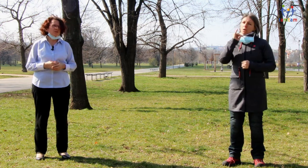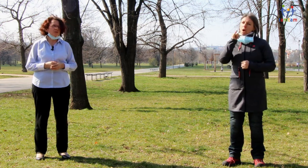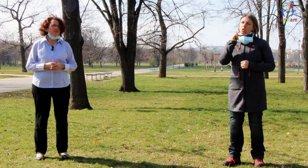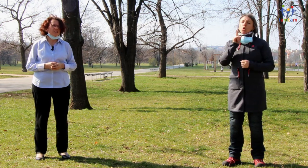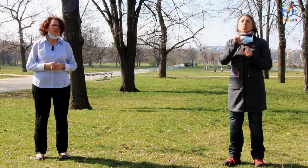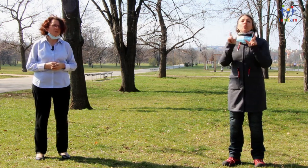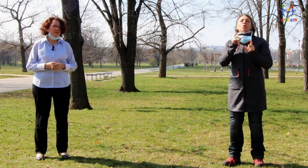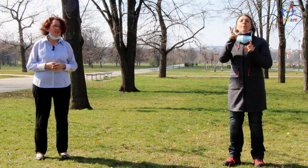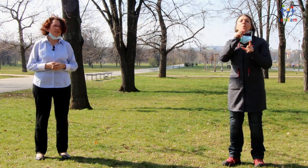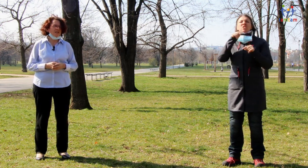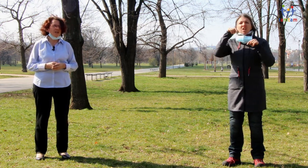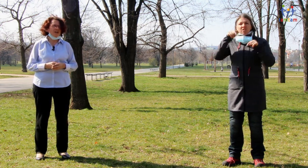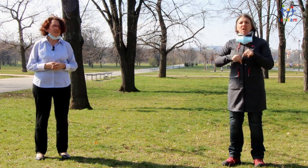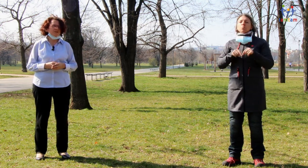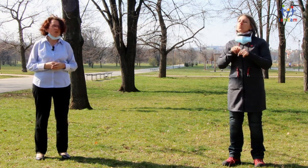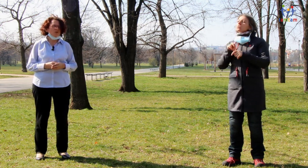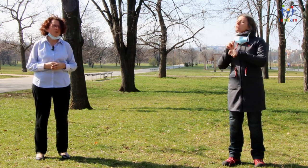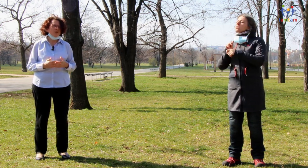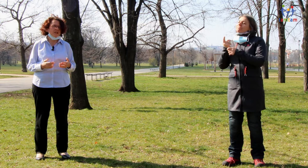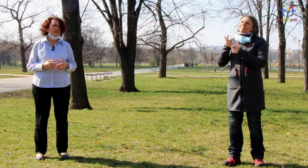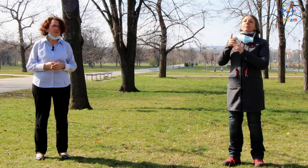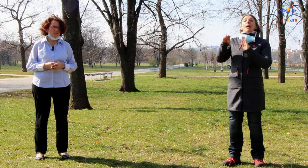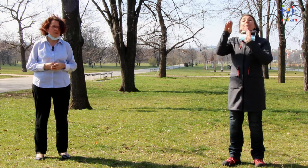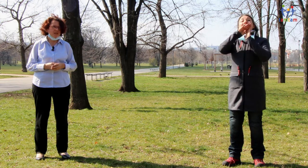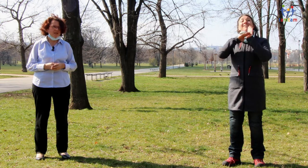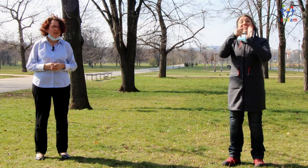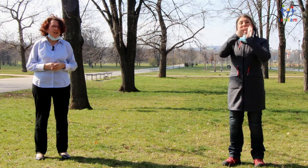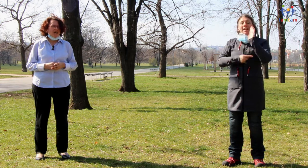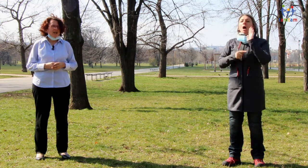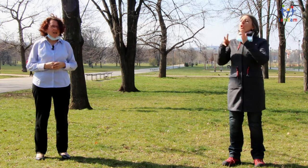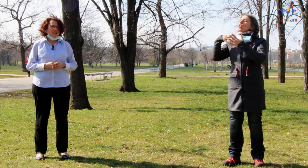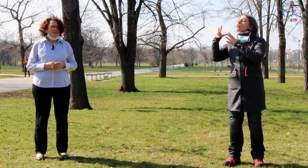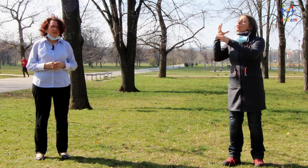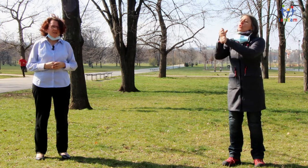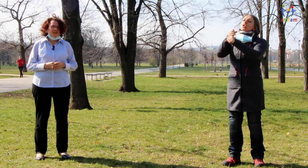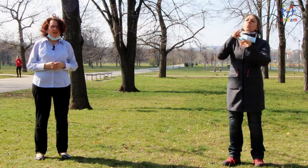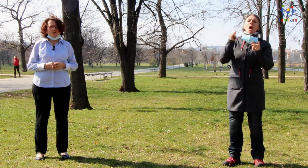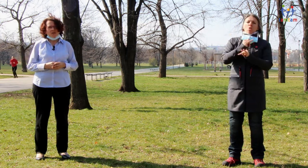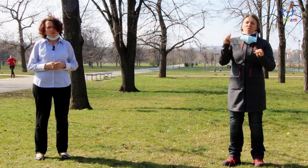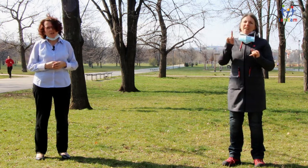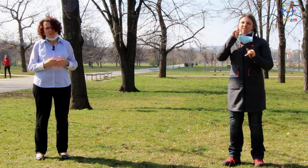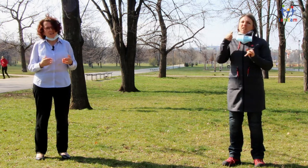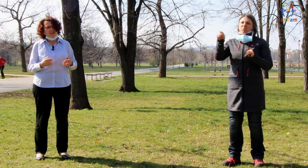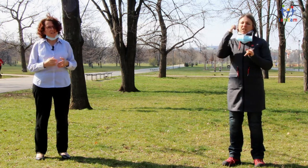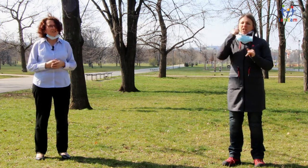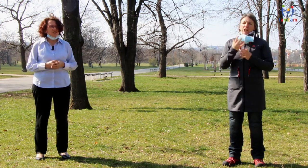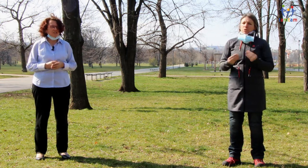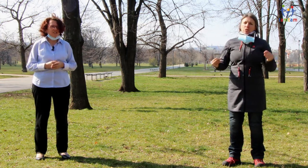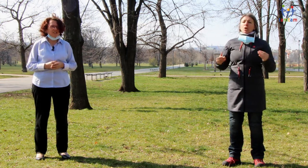dodržování těch pravidel, která jsou pro mnohé lidi nepříjemná. A já bych požádala neslyšící,